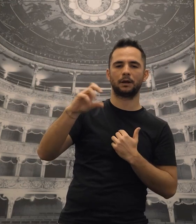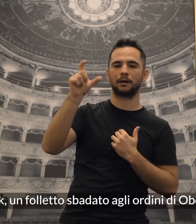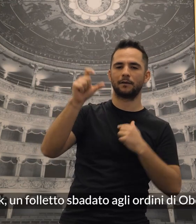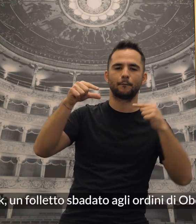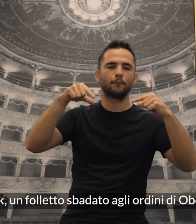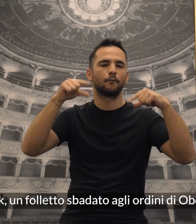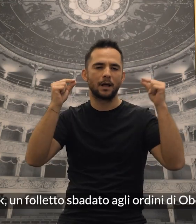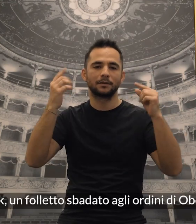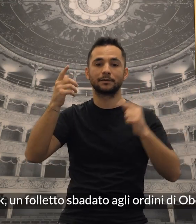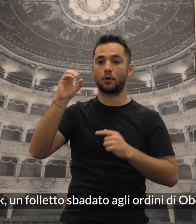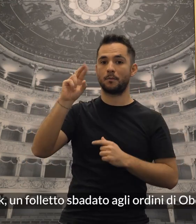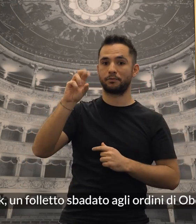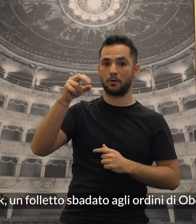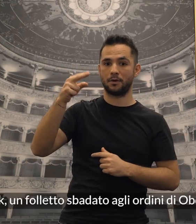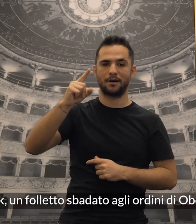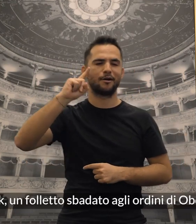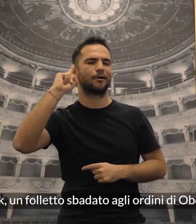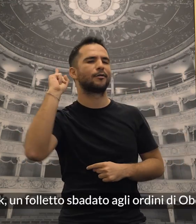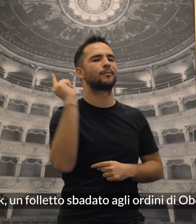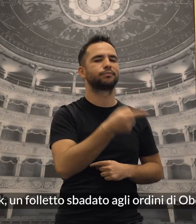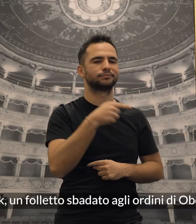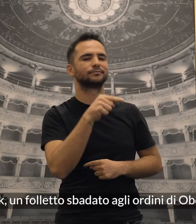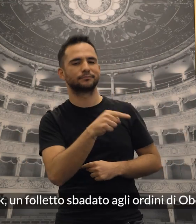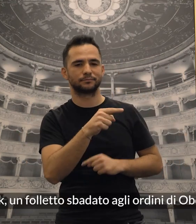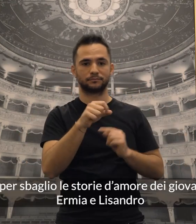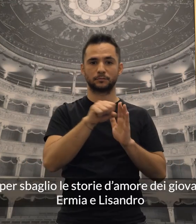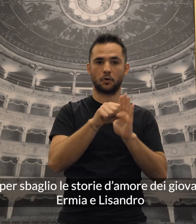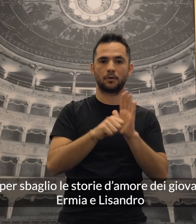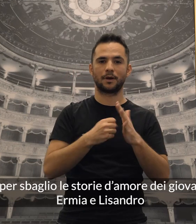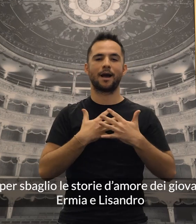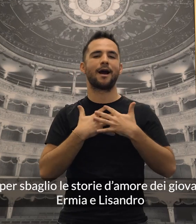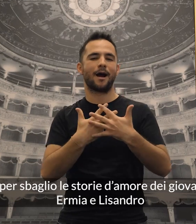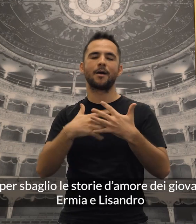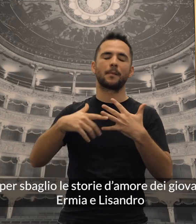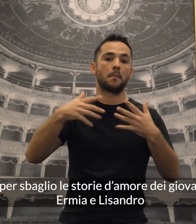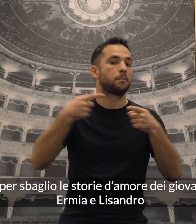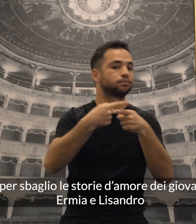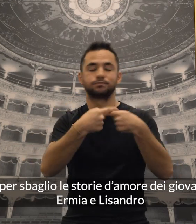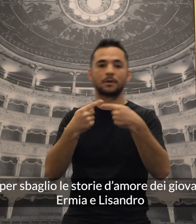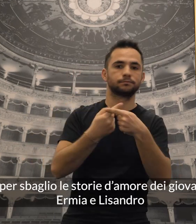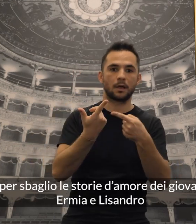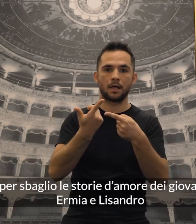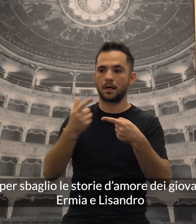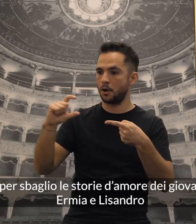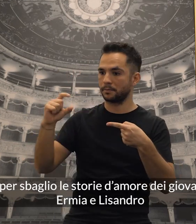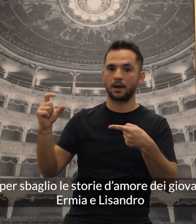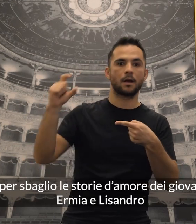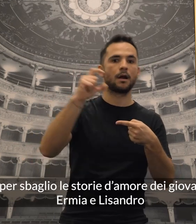Puck, un folletto sbadato agli ordini di Oberon, incrocia per sbaglio le storie d'amore dei giovani amanti,